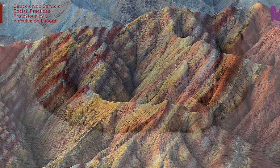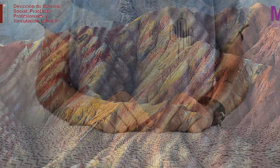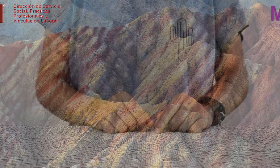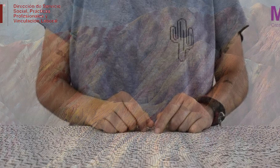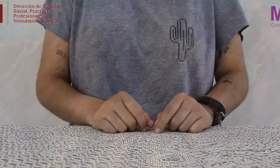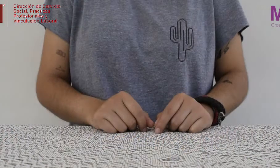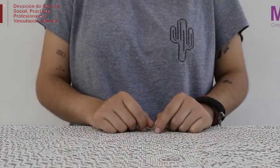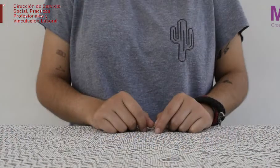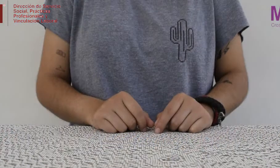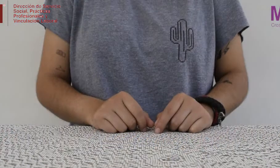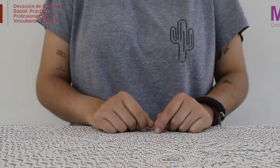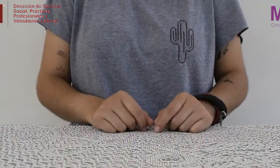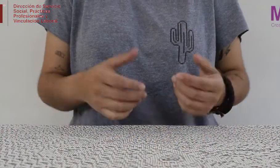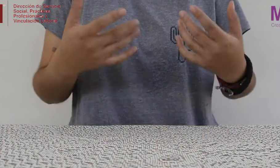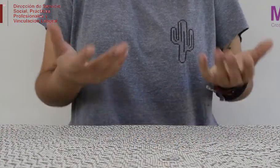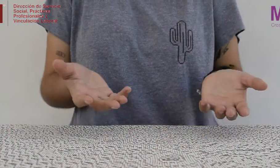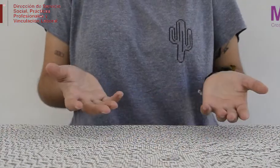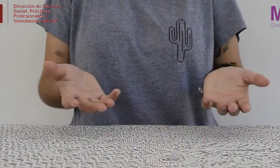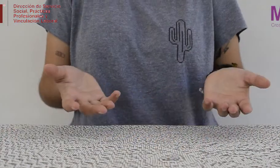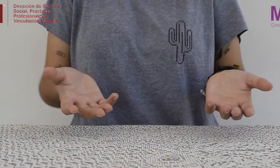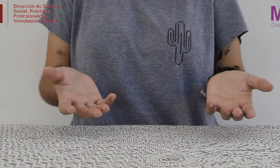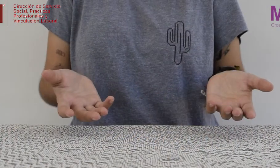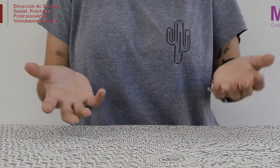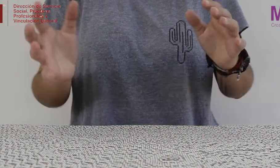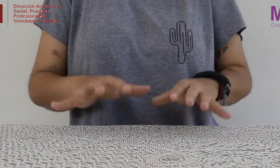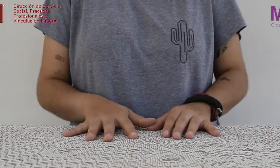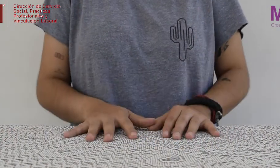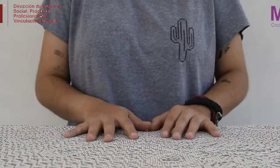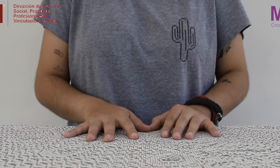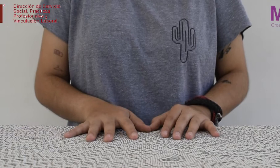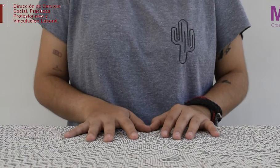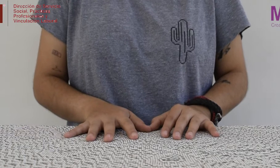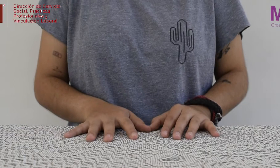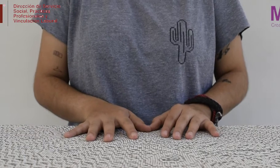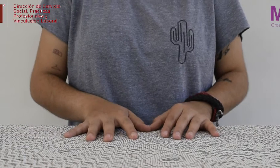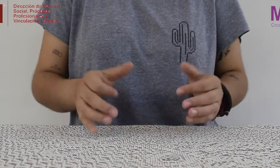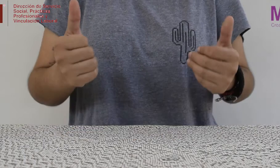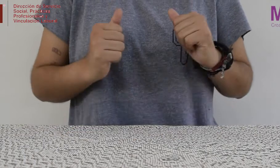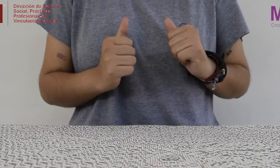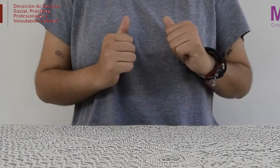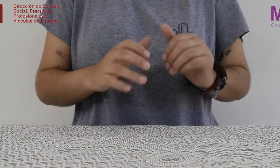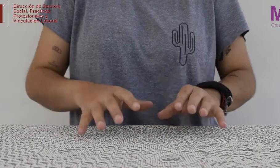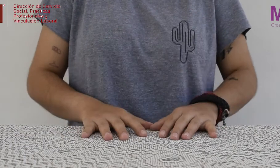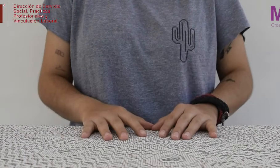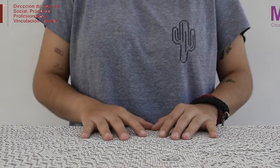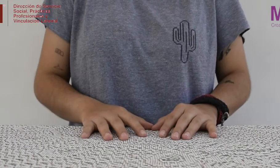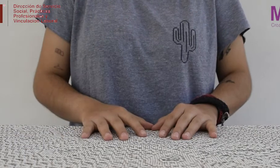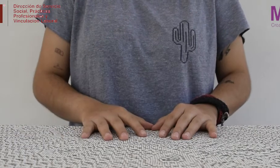Hasta aquí por el video de hoy. Muchas gracias por habernos acompañado hasta el final. Mi nombre es Lucero y nos vemos hasta la